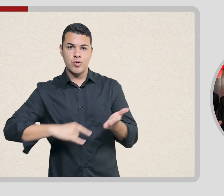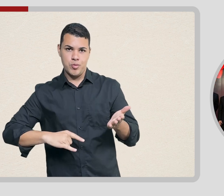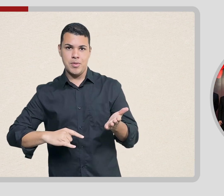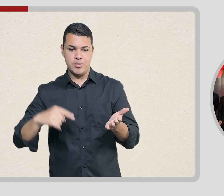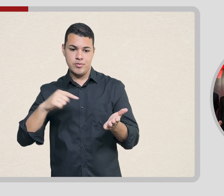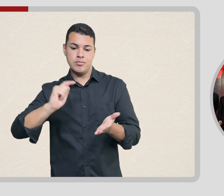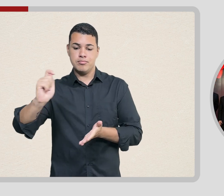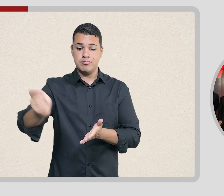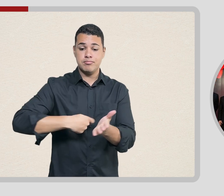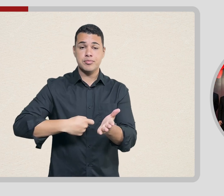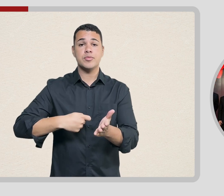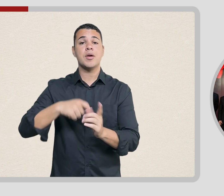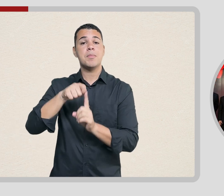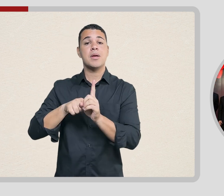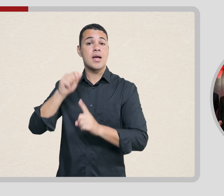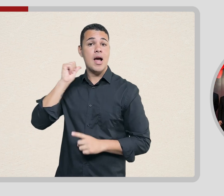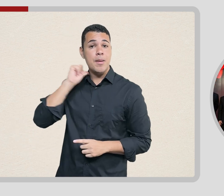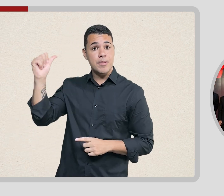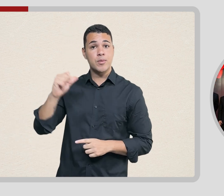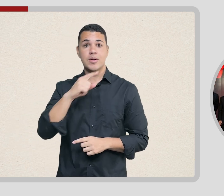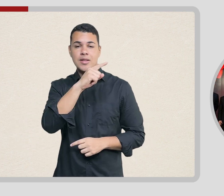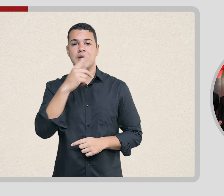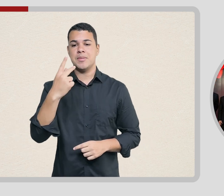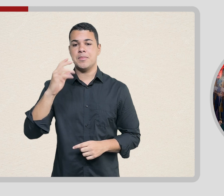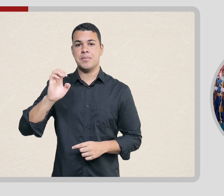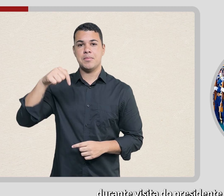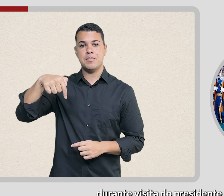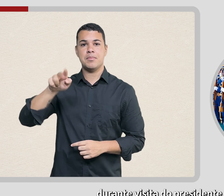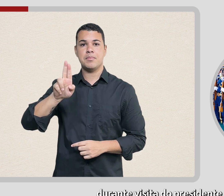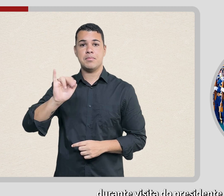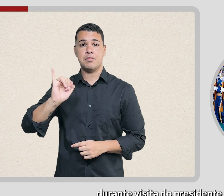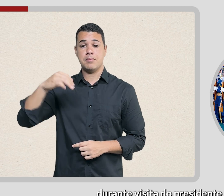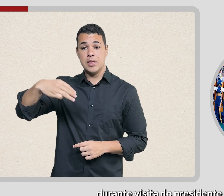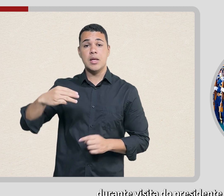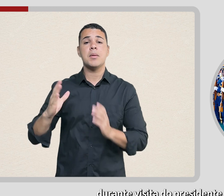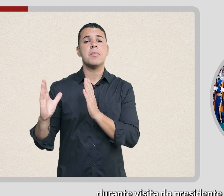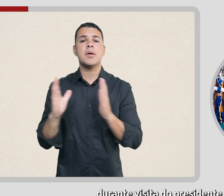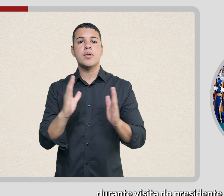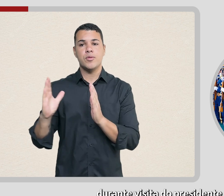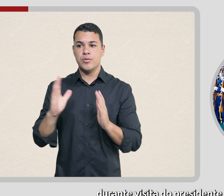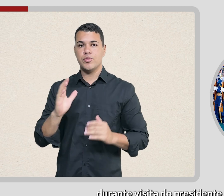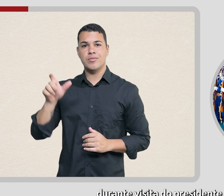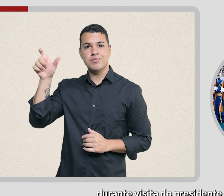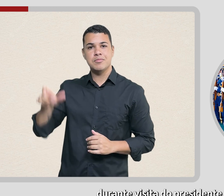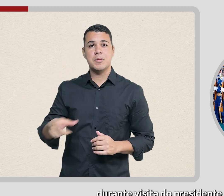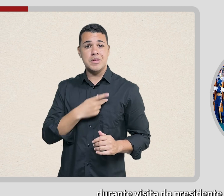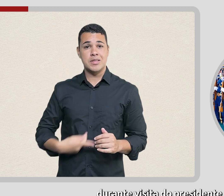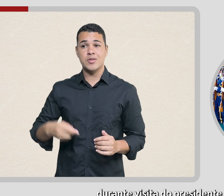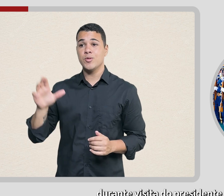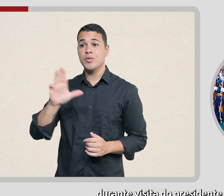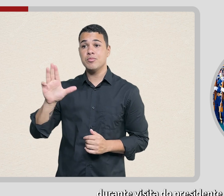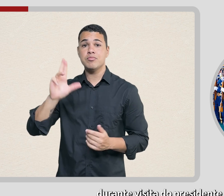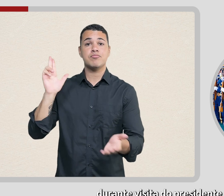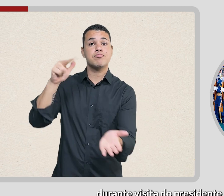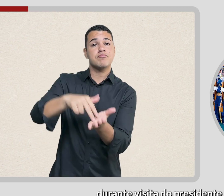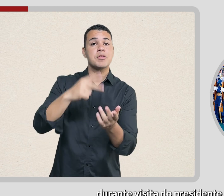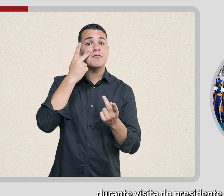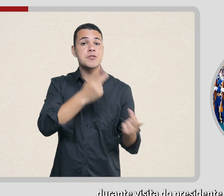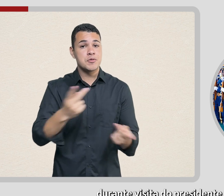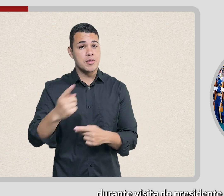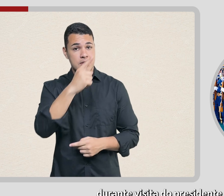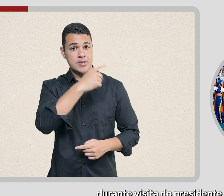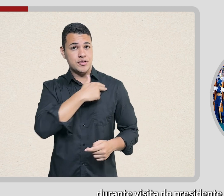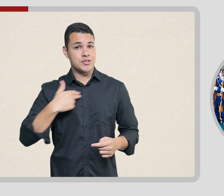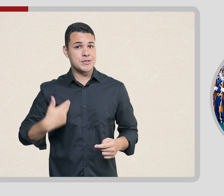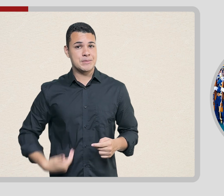Entendimento, assinado em abril deste ano em Pequim, durante visita do presidente Luiz Inácio Lula da Silva à